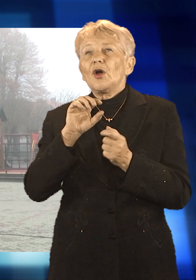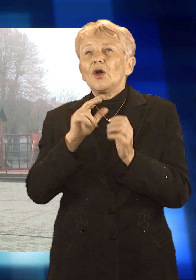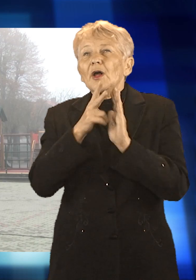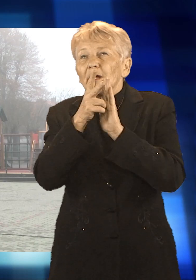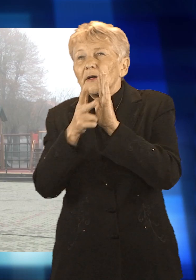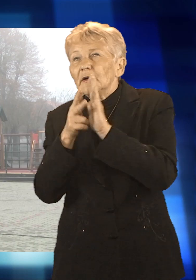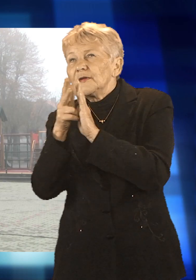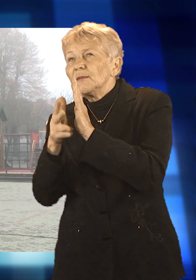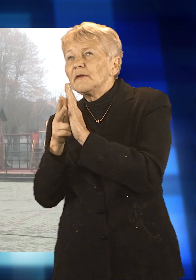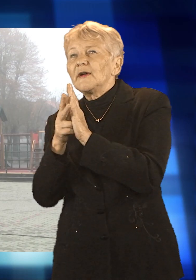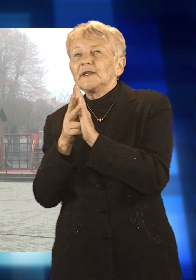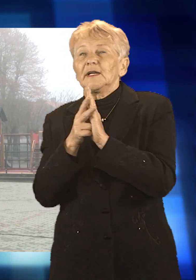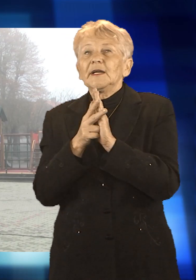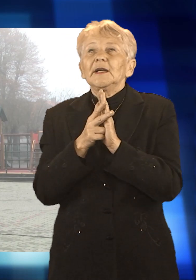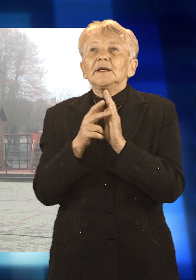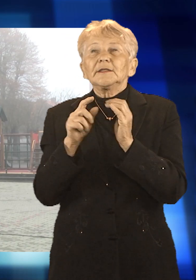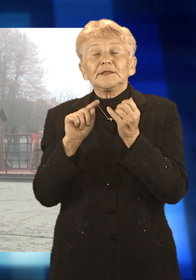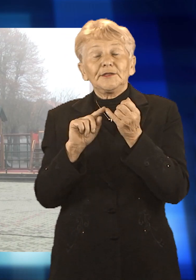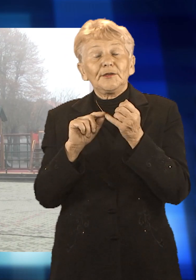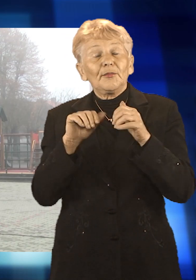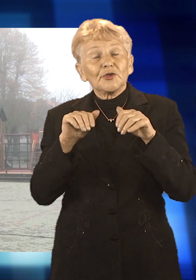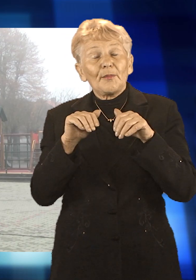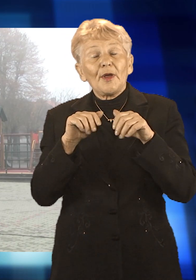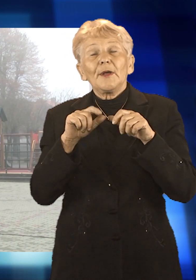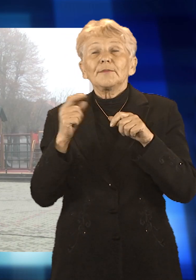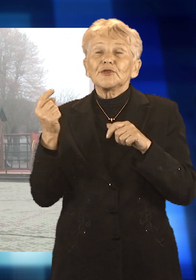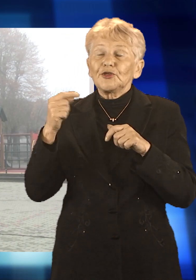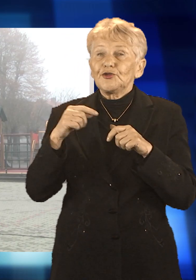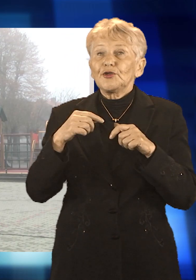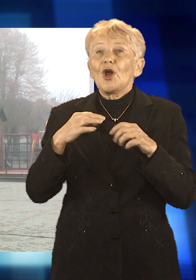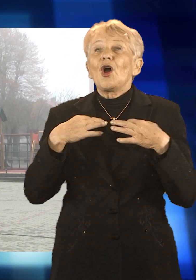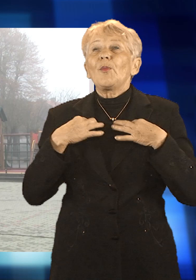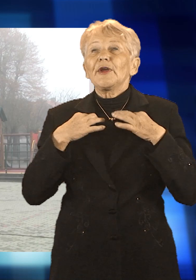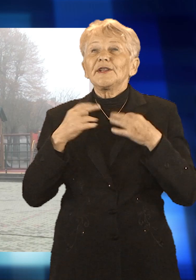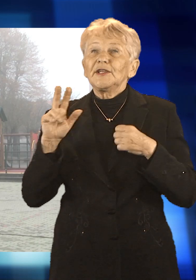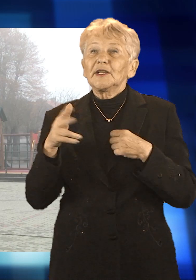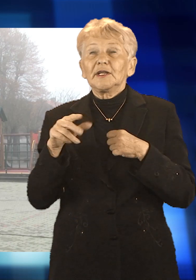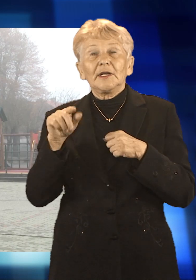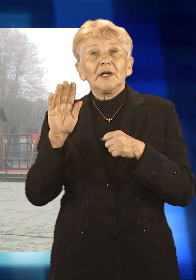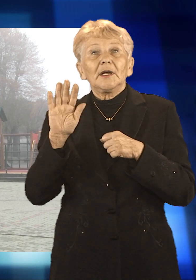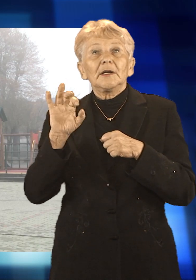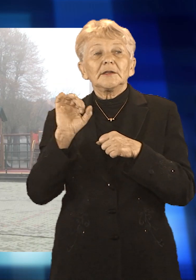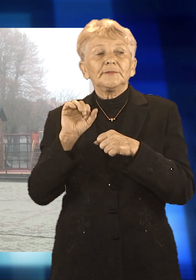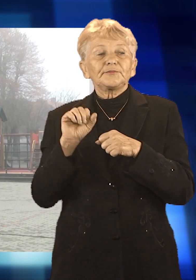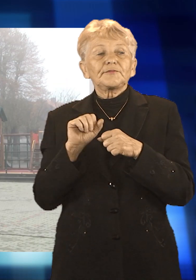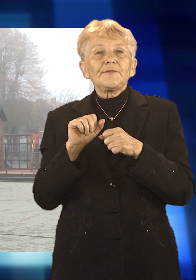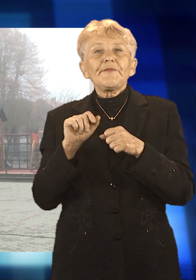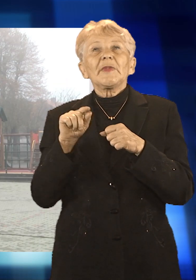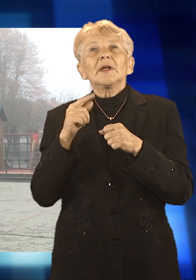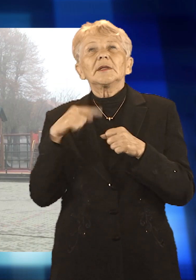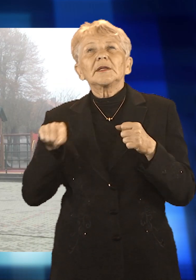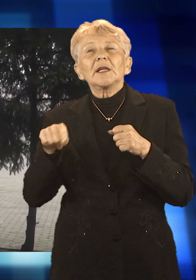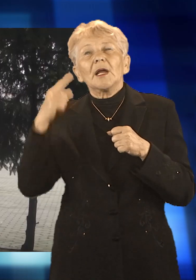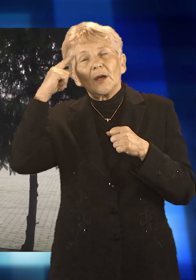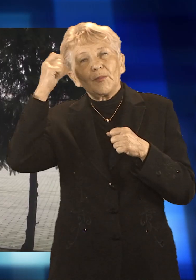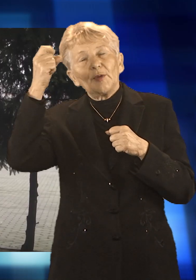internat jest przecież całodobowy, więc dostępność jest gigantyczna i myślę, że jest to okazja do ciekawego spędzenia czasu